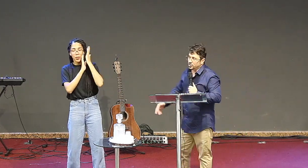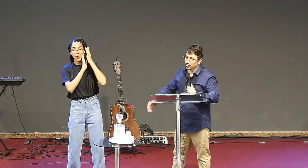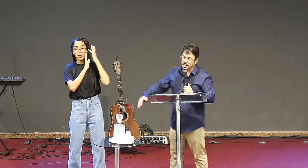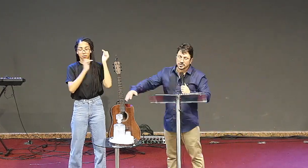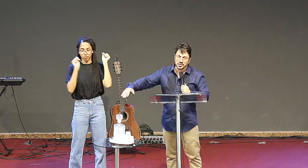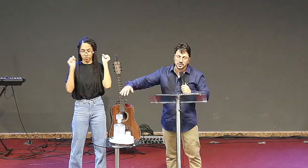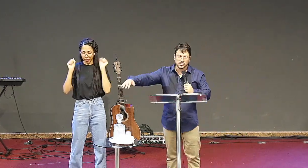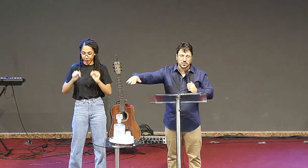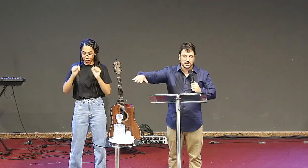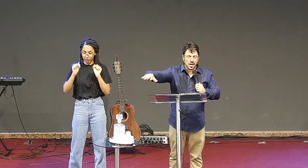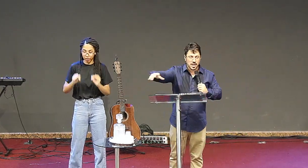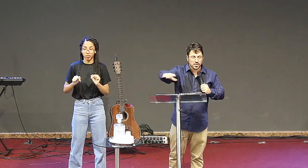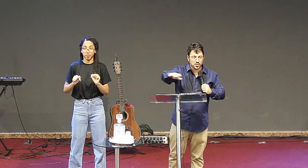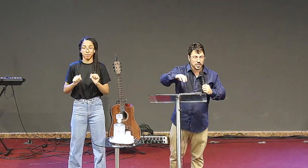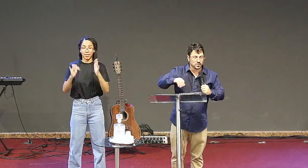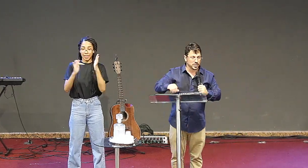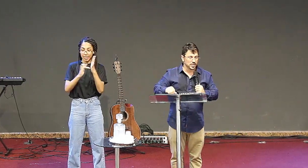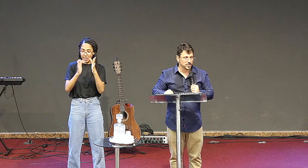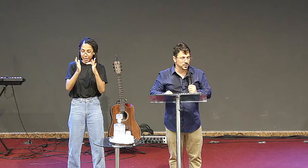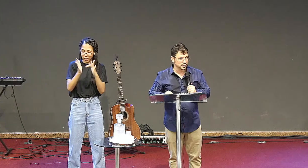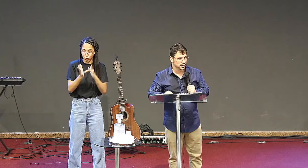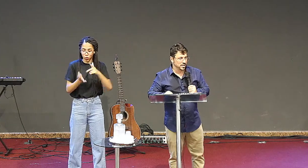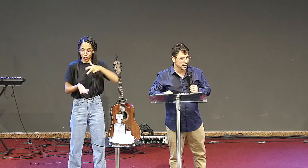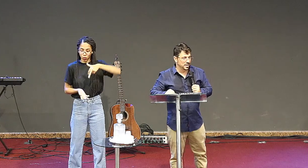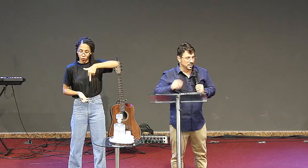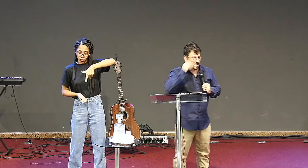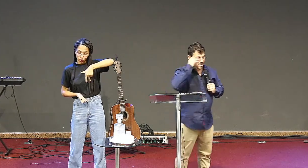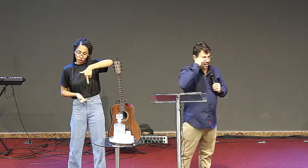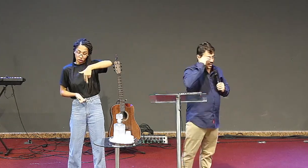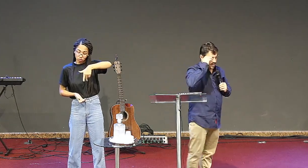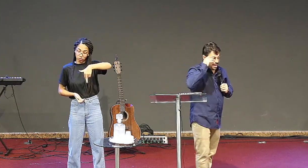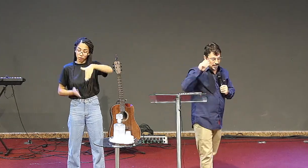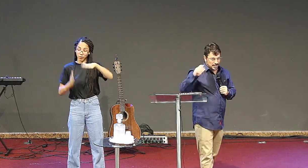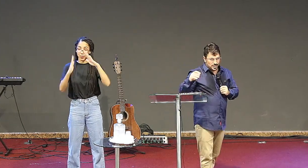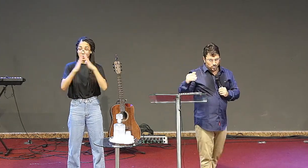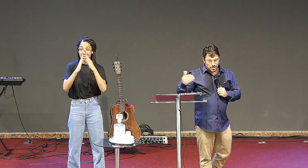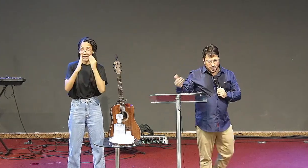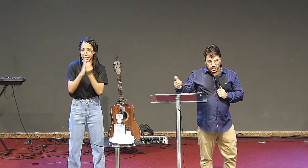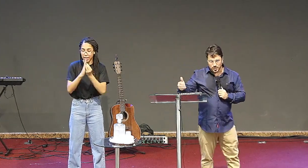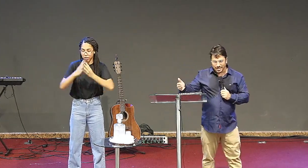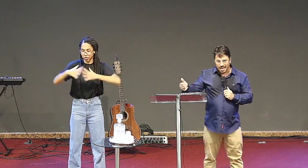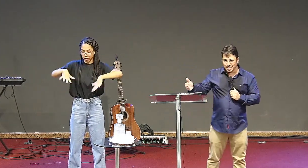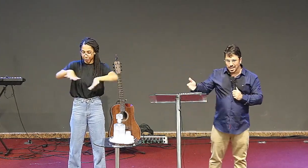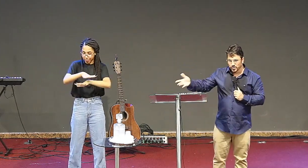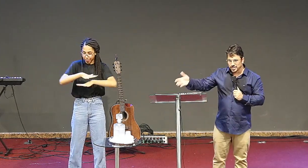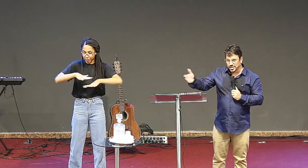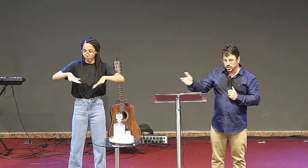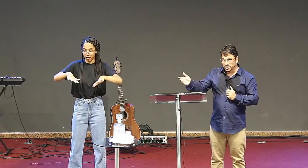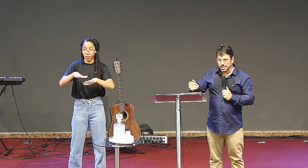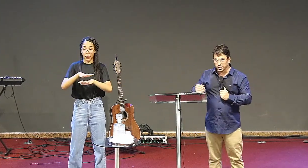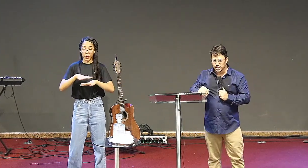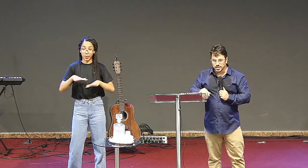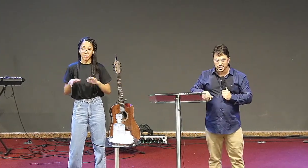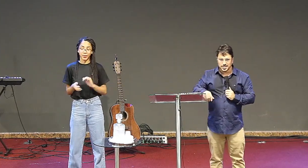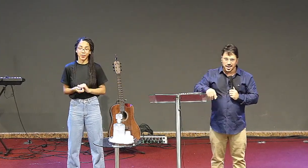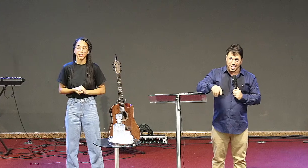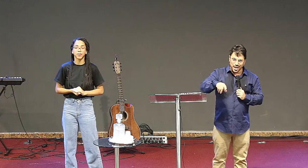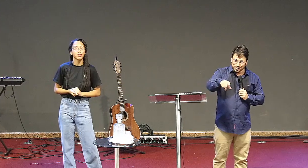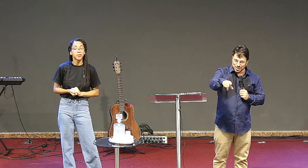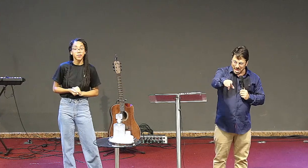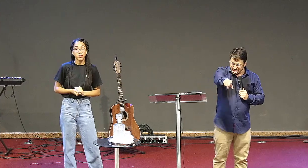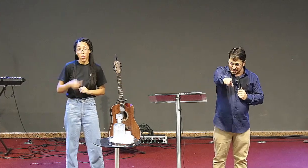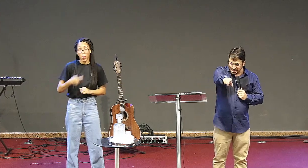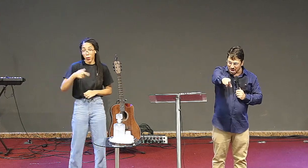Jesus está andando aqui no meio da igreja, e ele, justamente porque está andando, o versículo seguinte, ele diz,